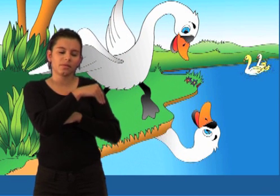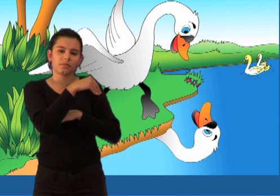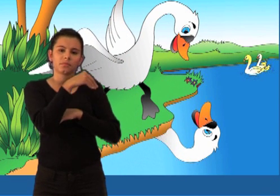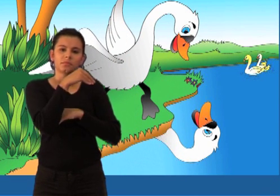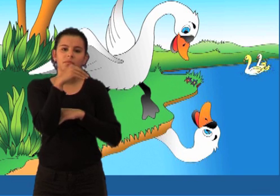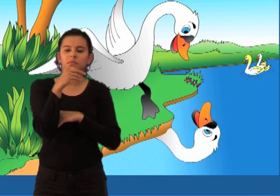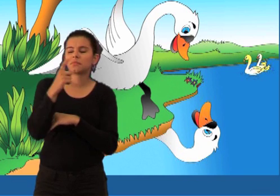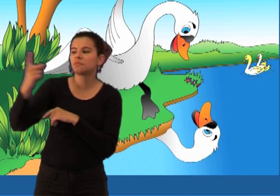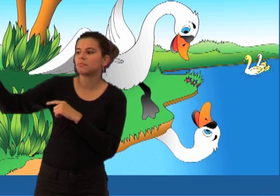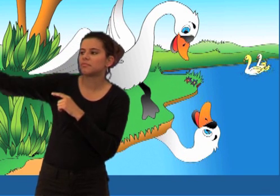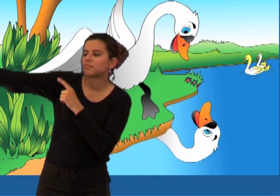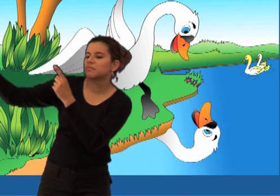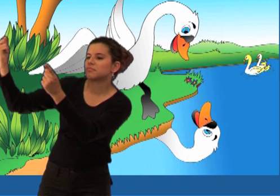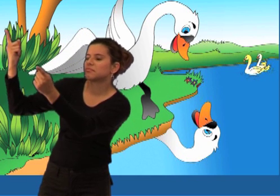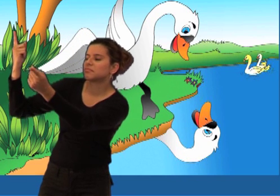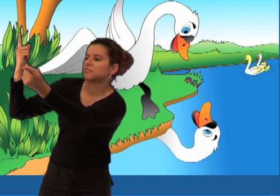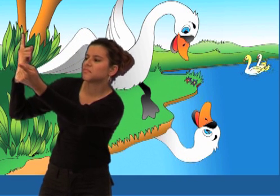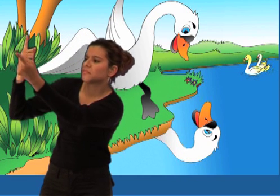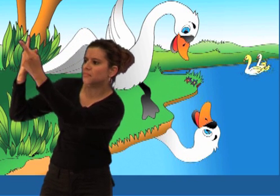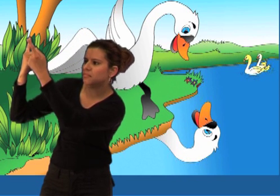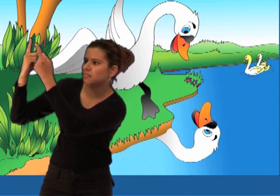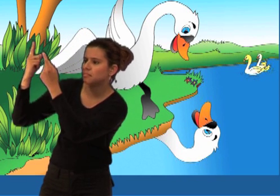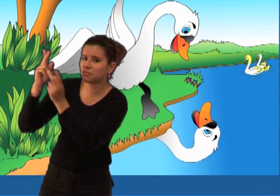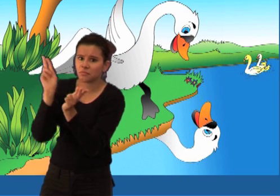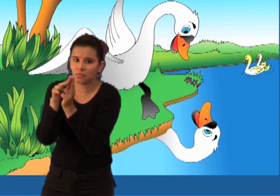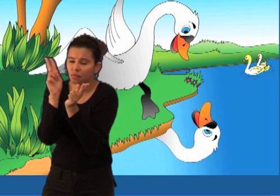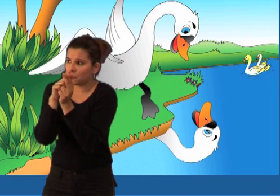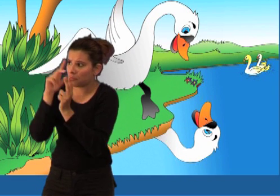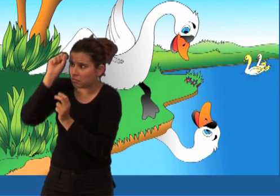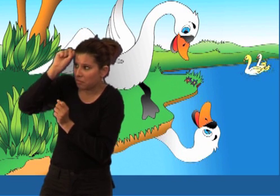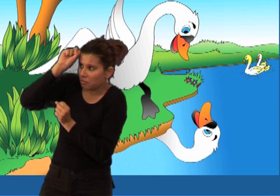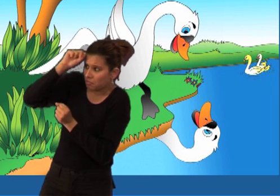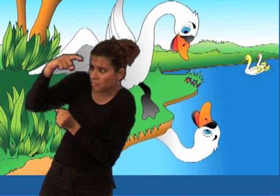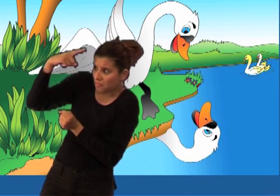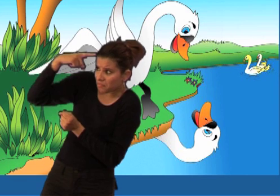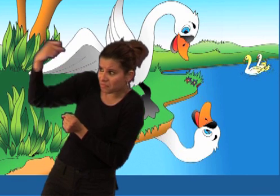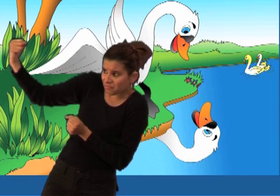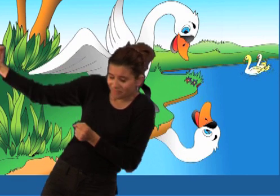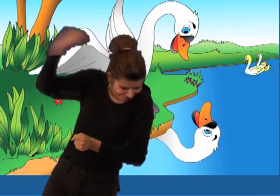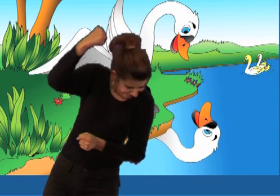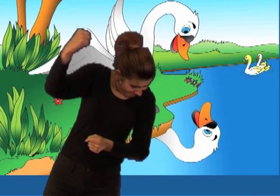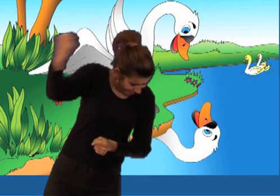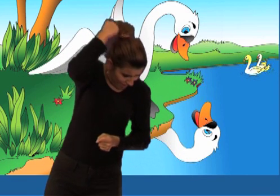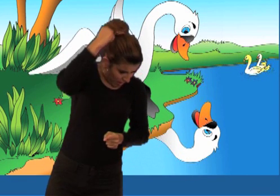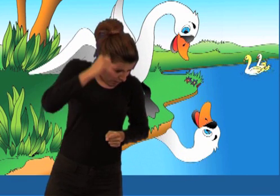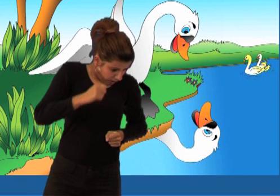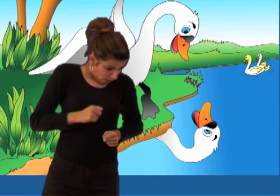glavu dolje i ugleda svoj odraz na površini jezera. U tom